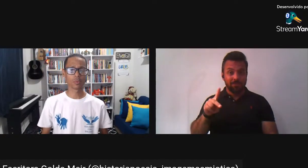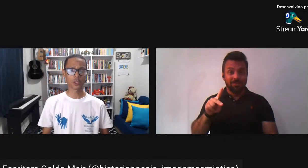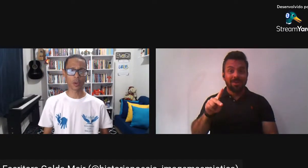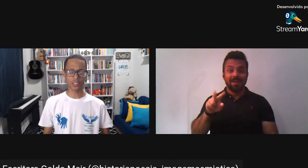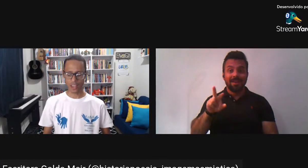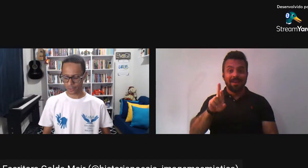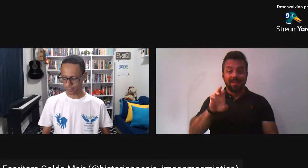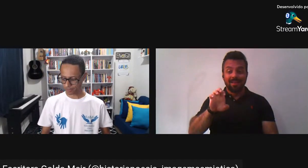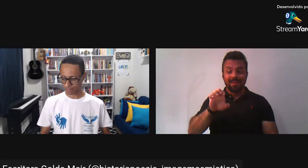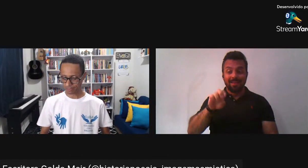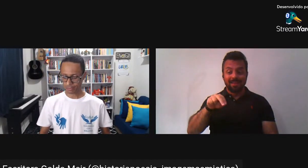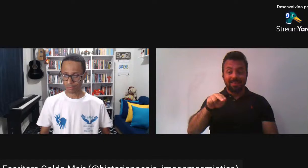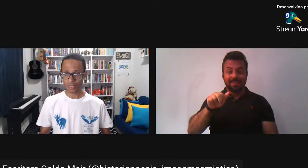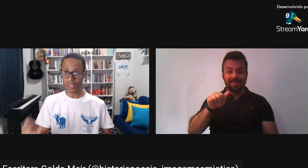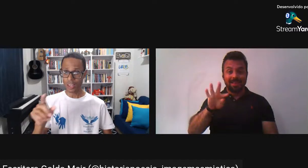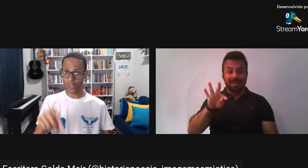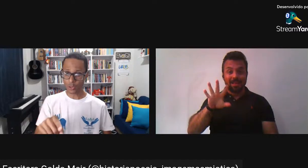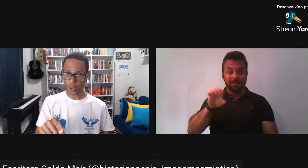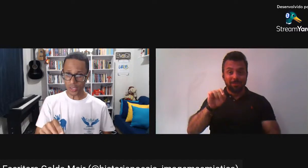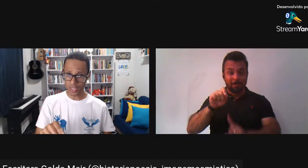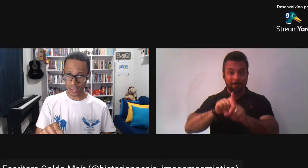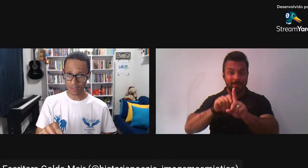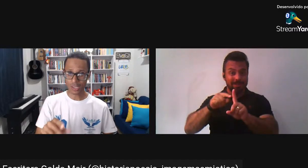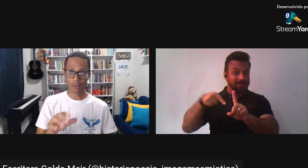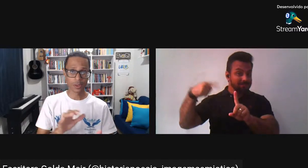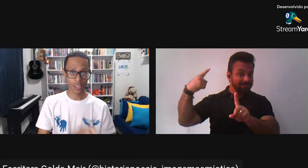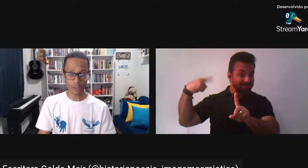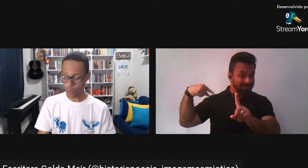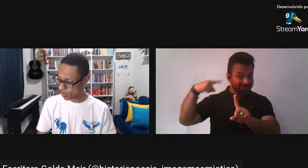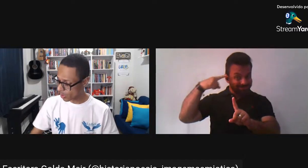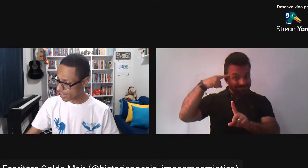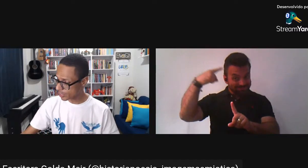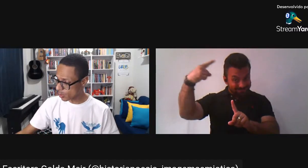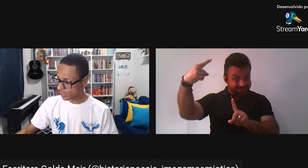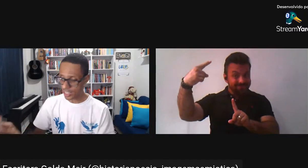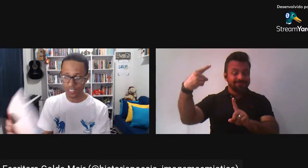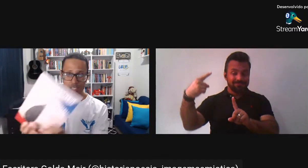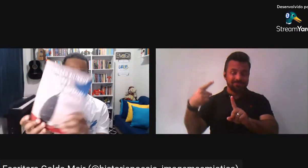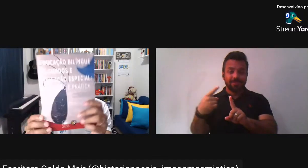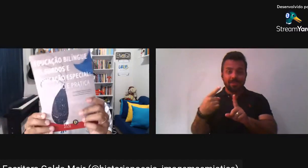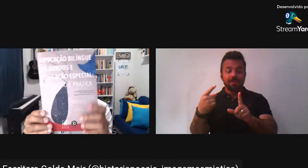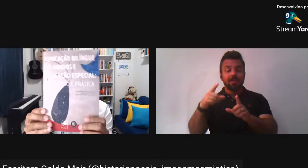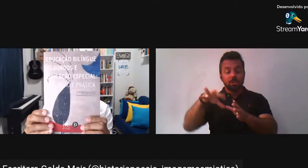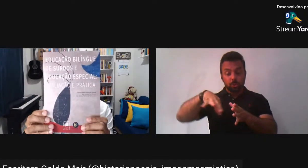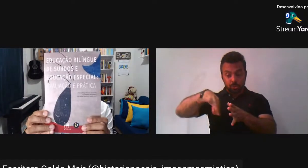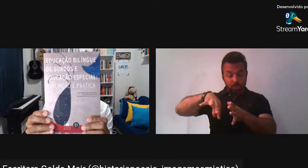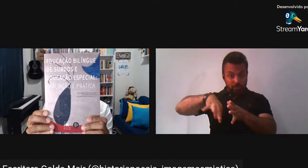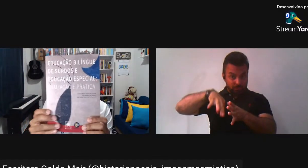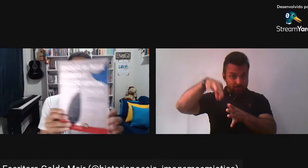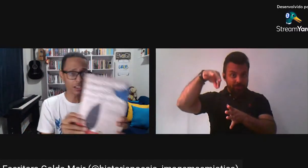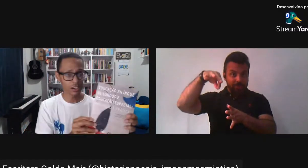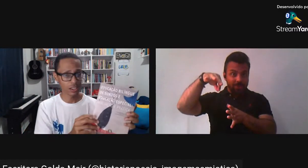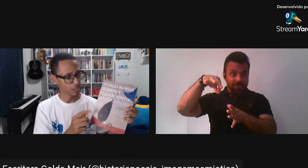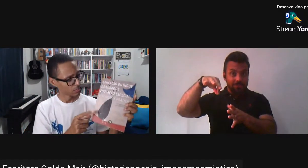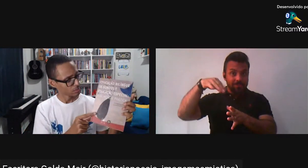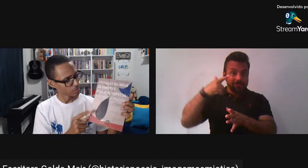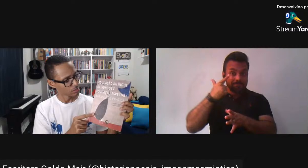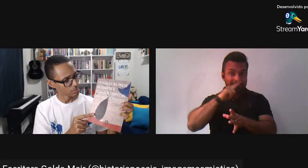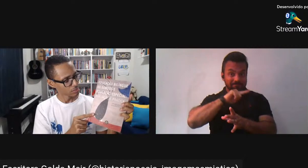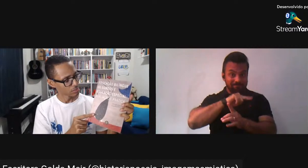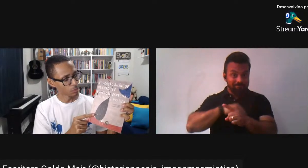No mês passado E o sorteio Quem for o ganhador Deste exemplar Né?